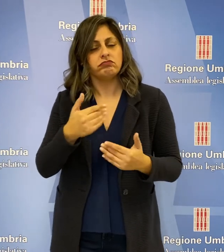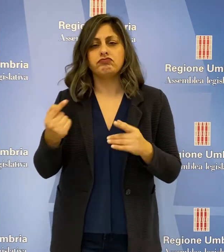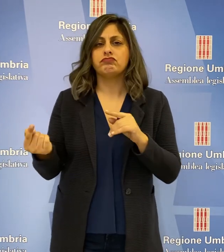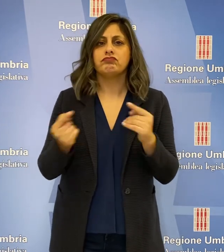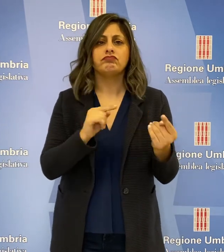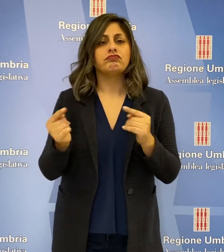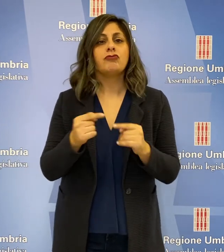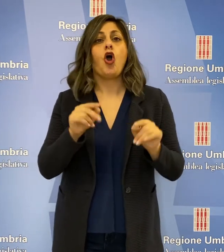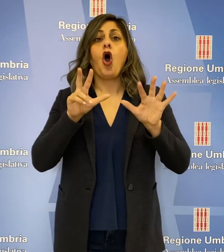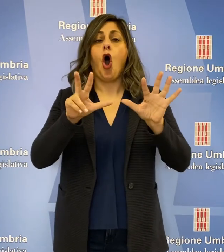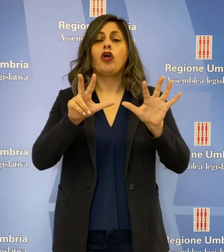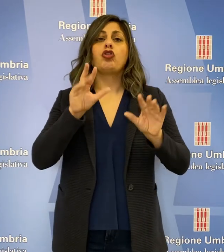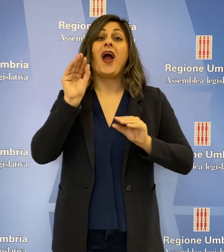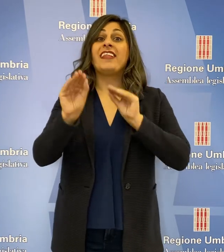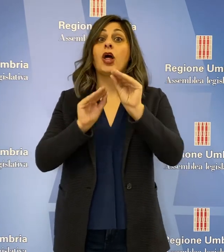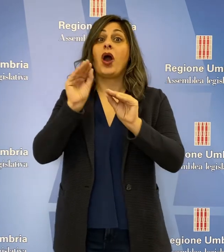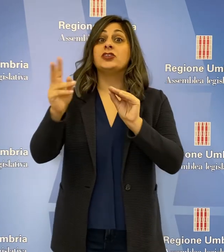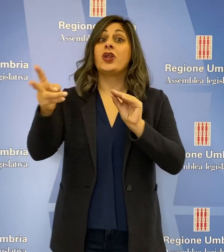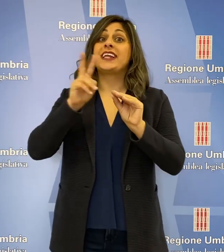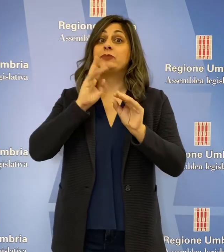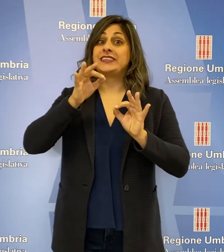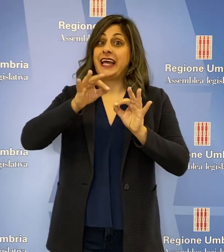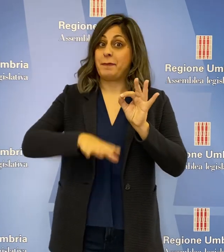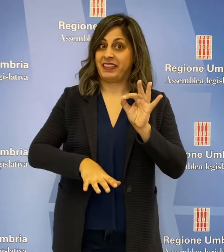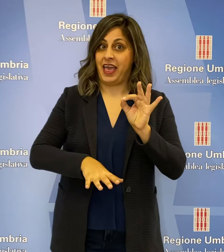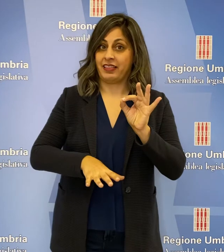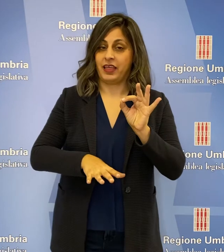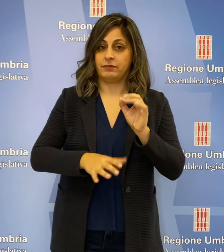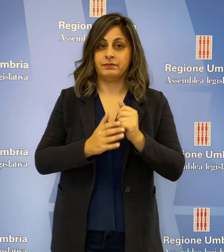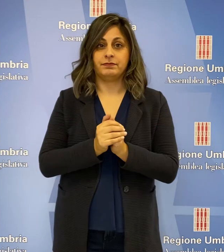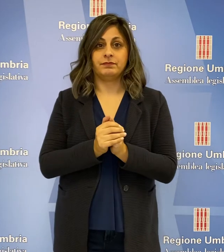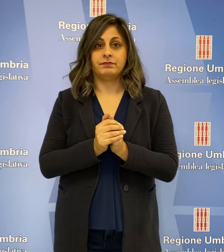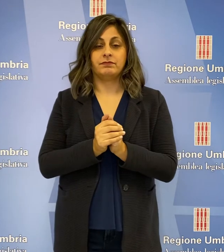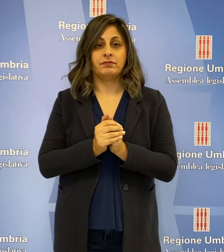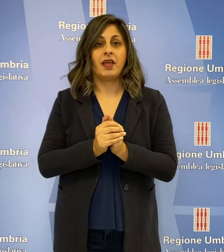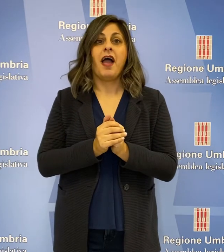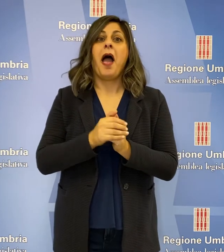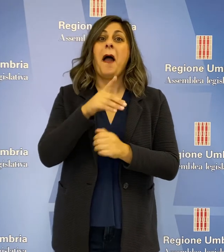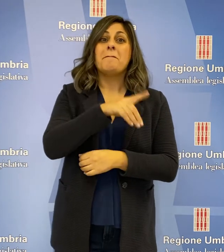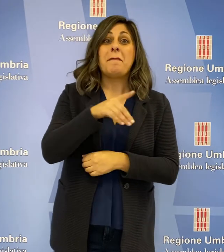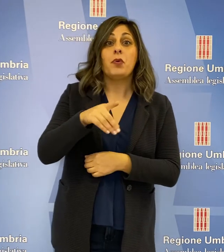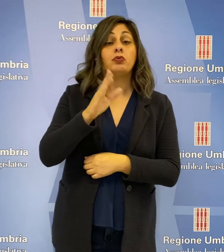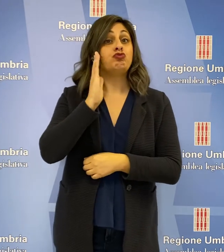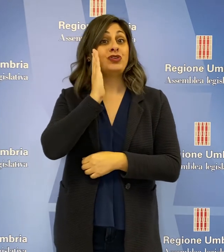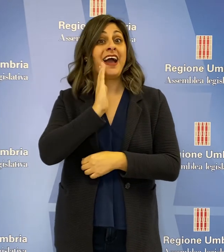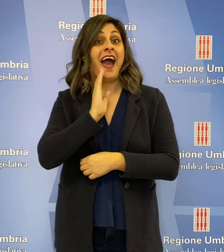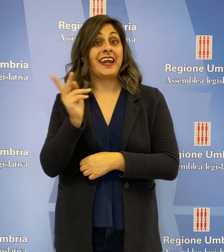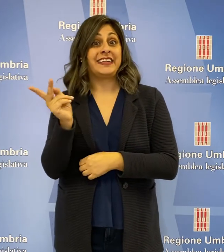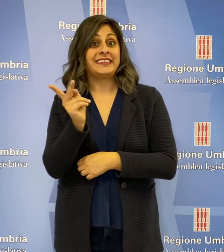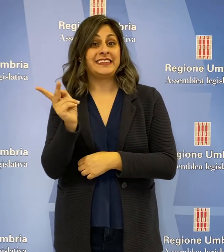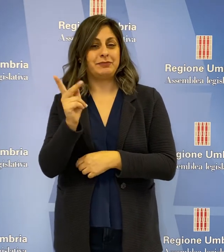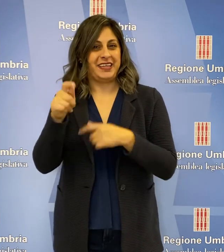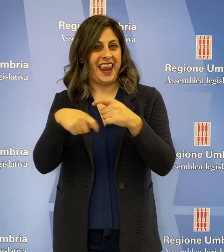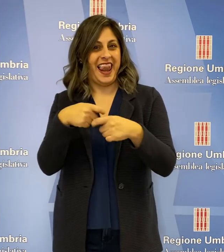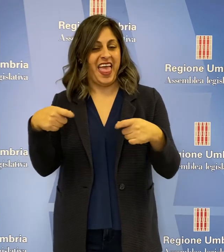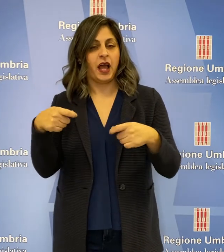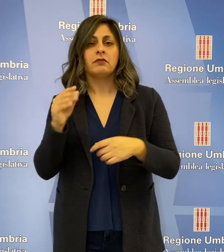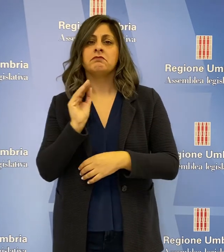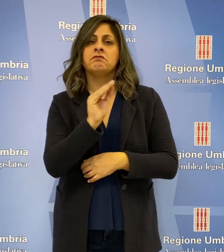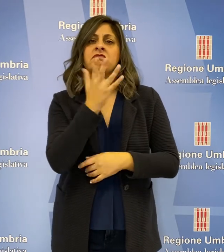sono state discusse otto interrogazioni a risposta immediata. Francesca Peppucci e Daniele Carissimi, Lega,